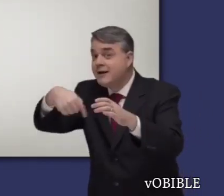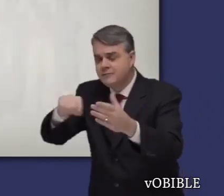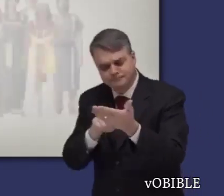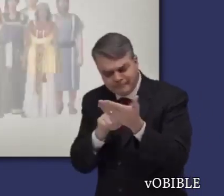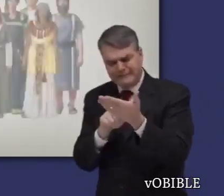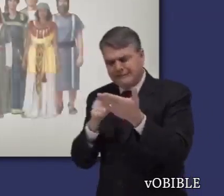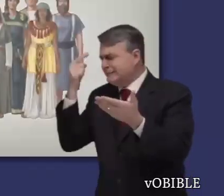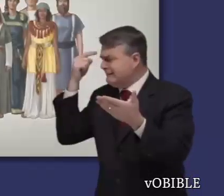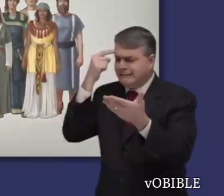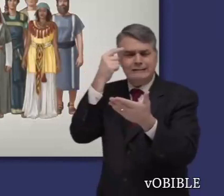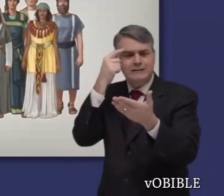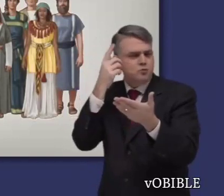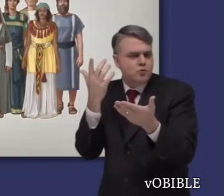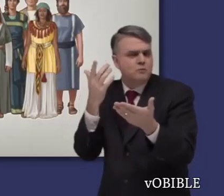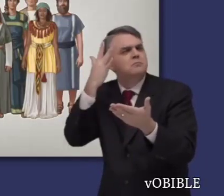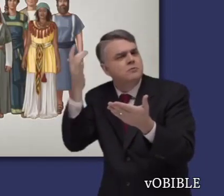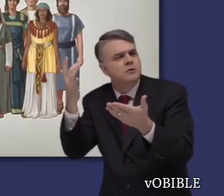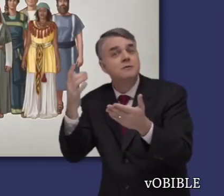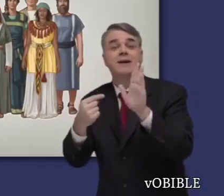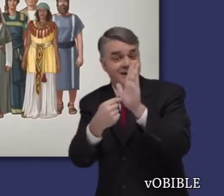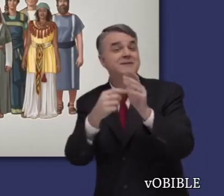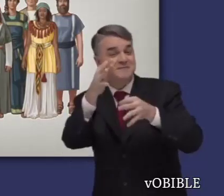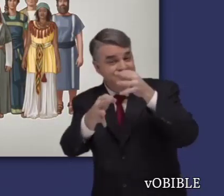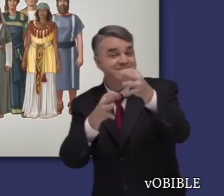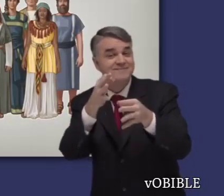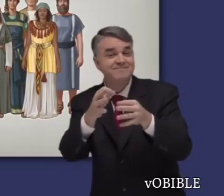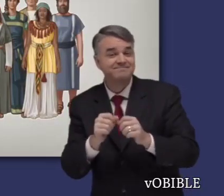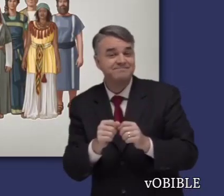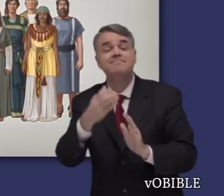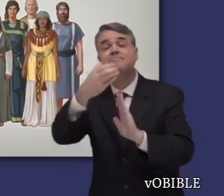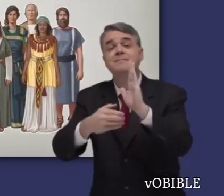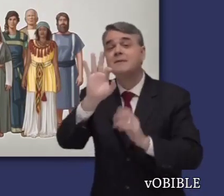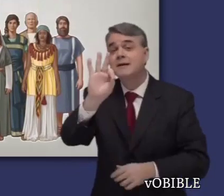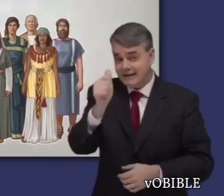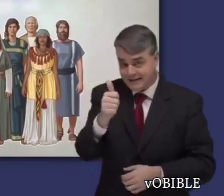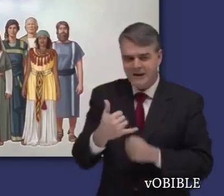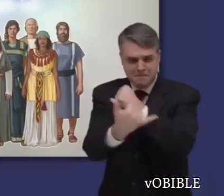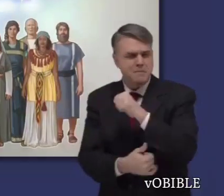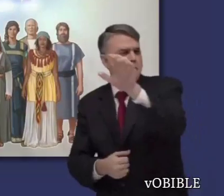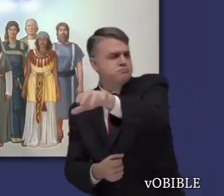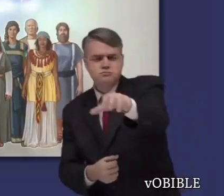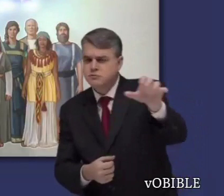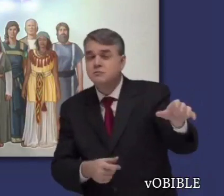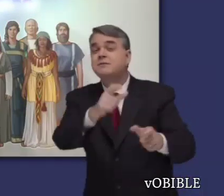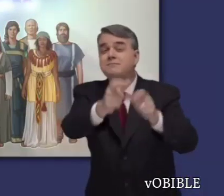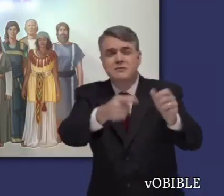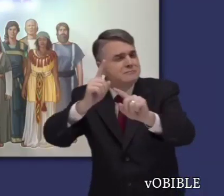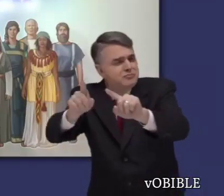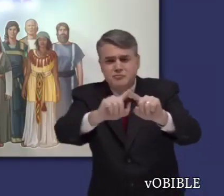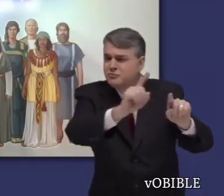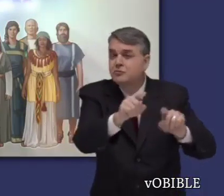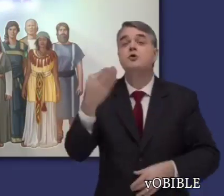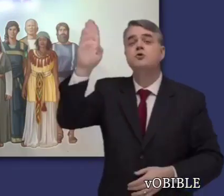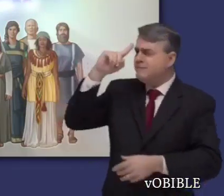En los capítulos 9 y 10, Pablo dice que todos los que demuestran fe, sin importar su nacionalidad, pueden llegar